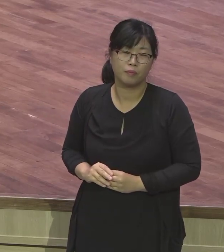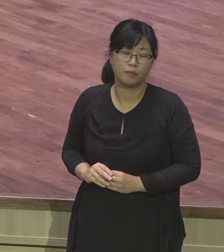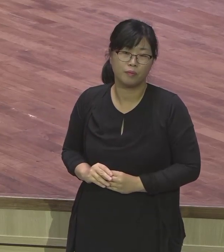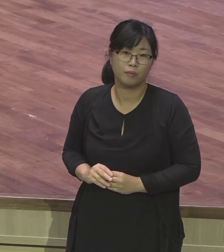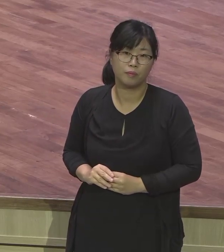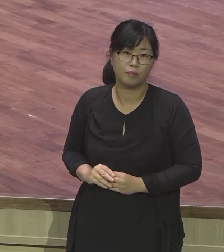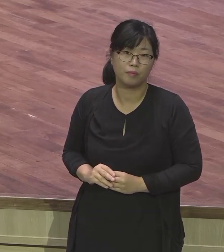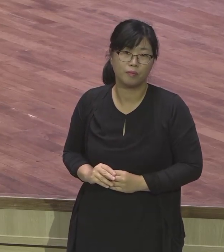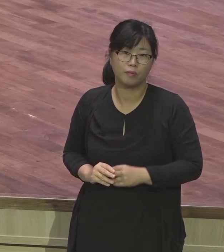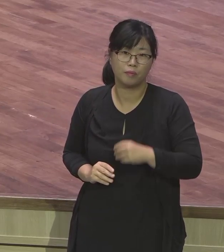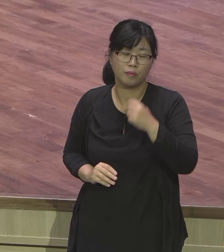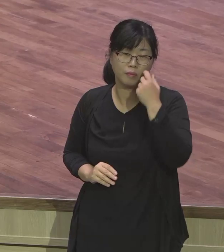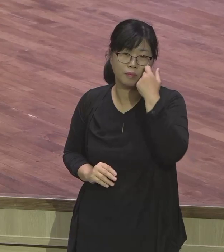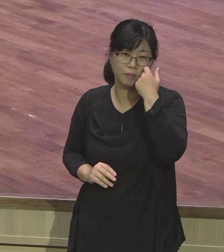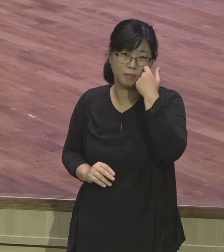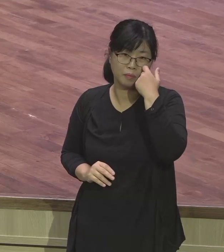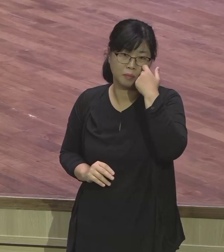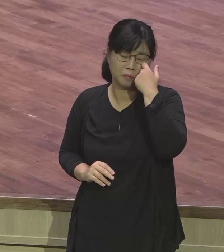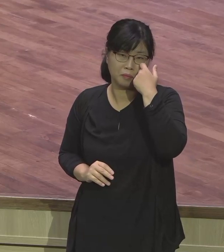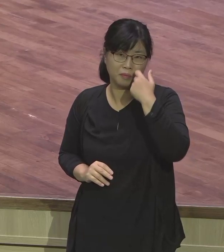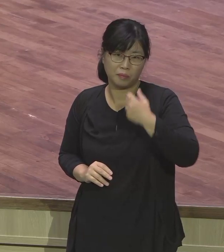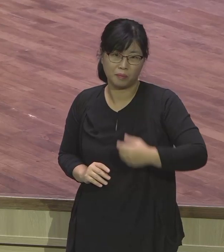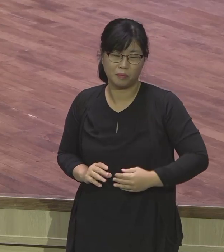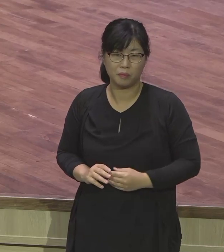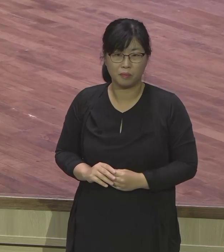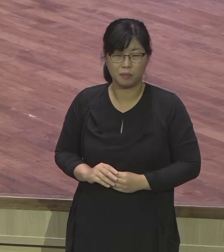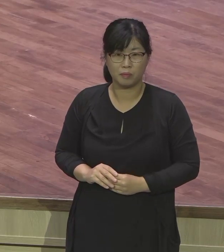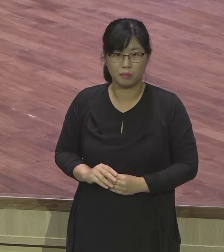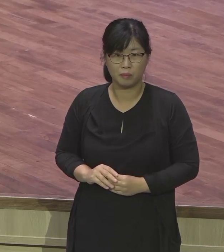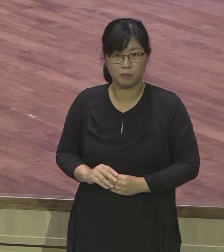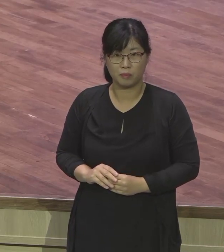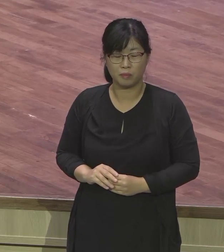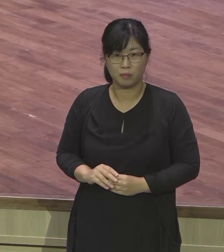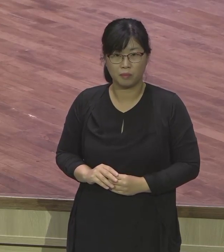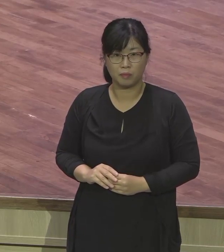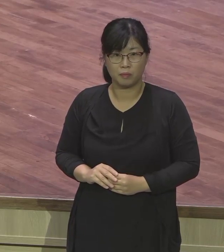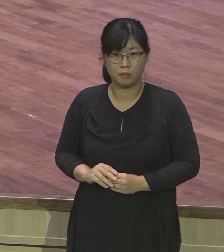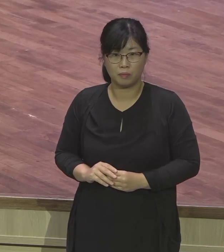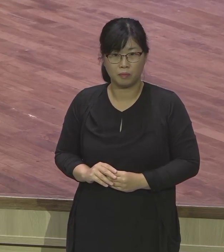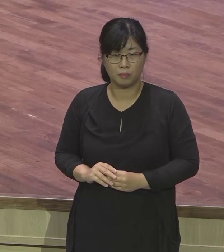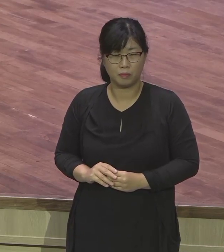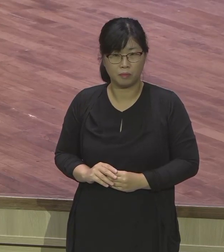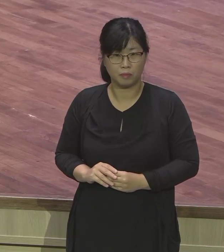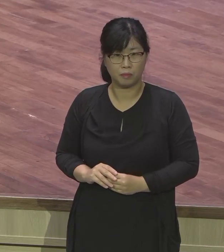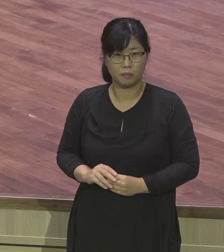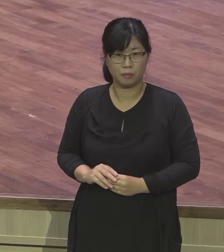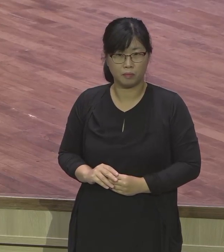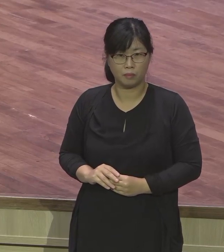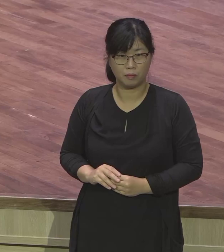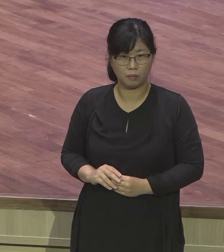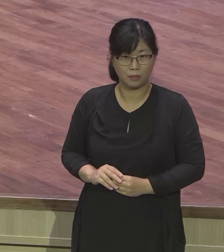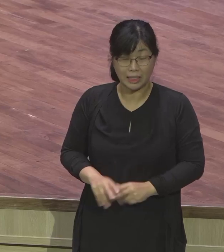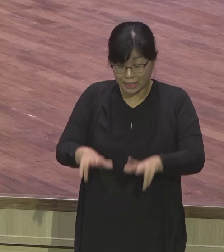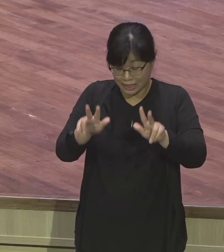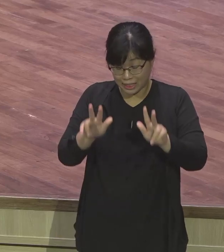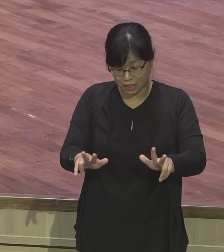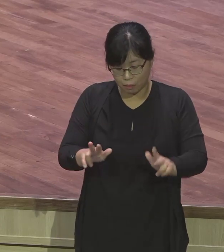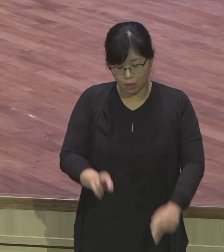같은 마당에, 보니까 에반젤리지아 이래가지고, 유리버시대 대학이, 신학대학이 거기 있고요.